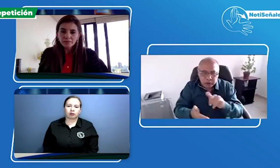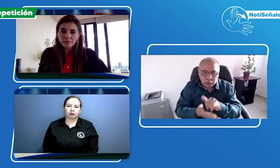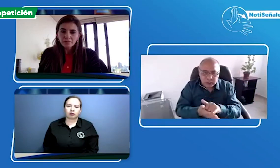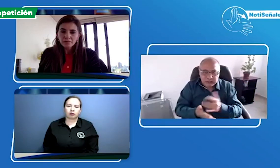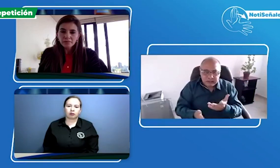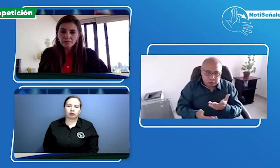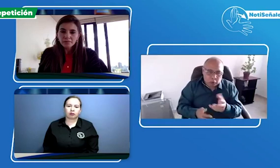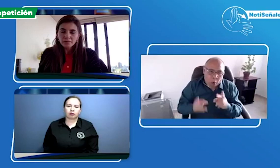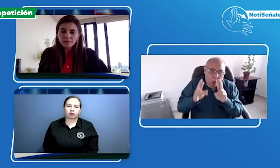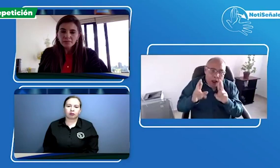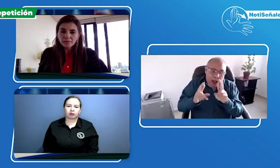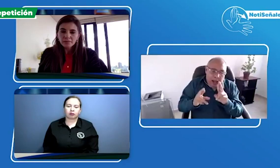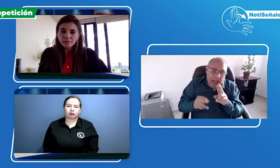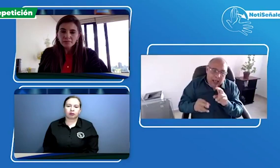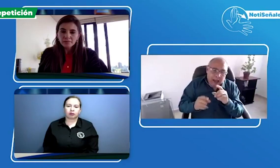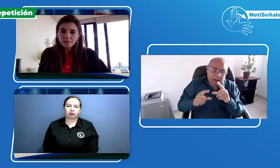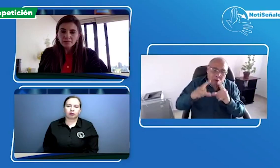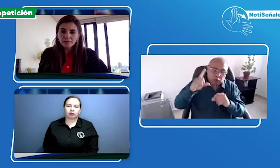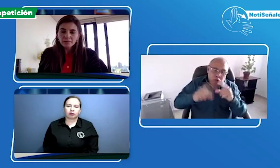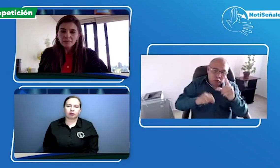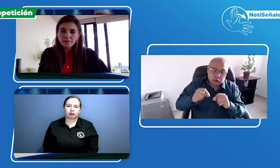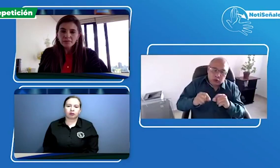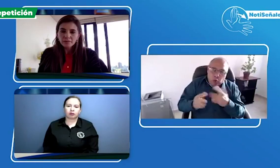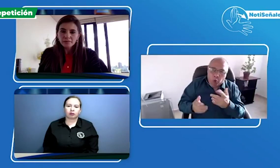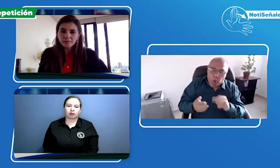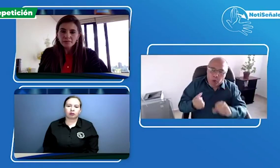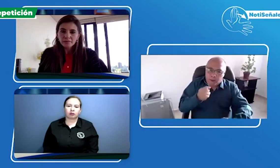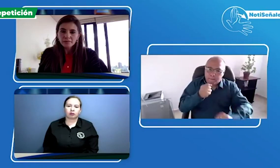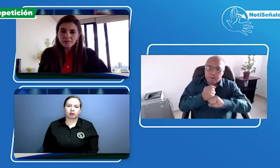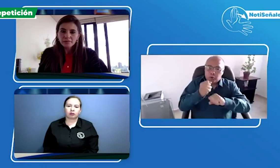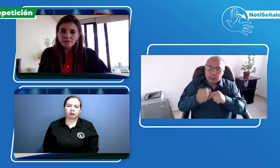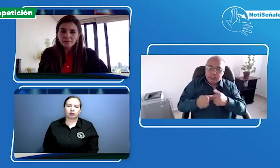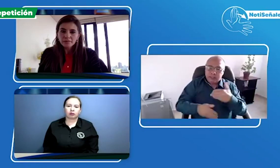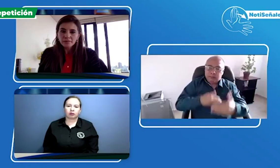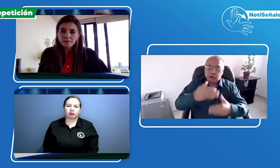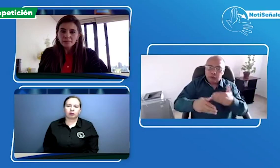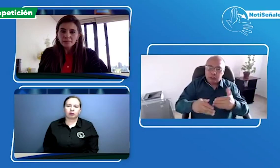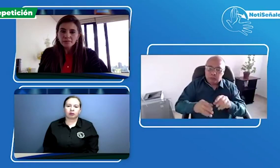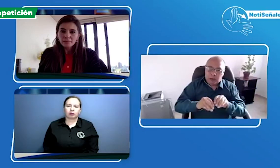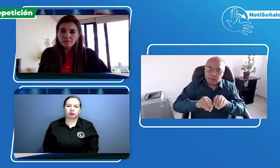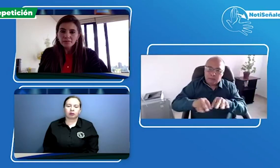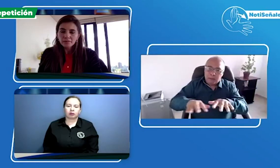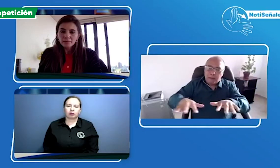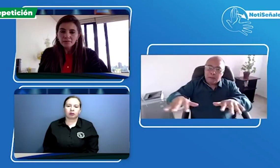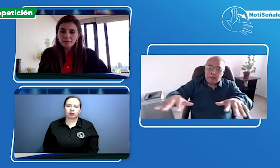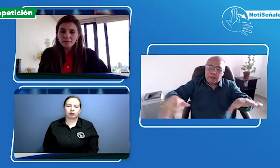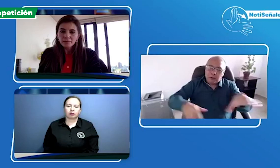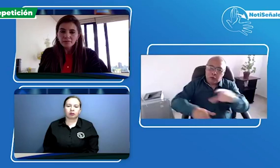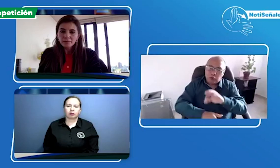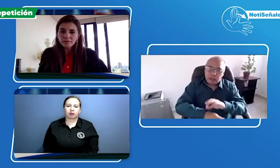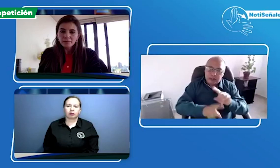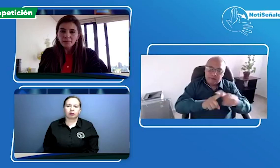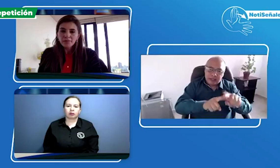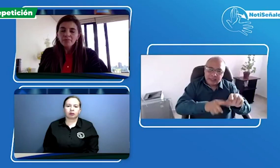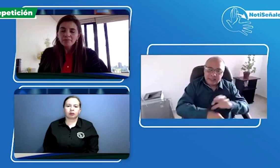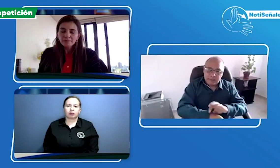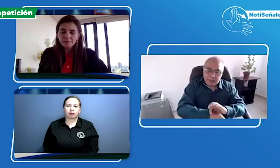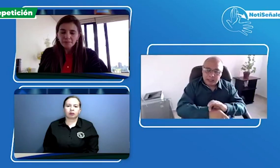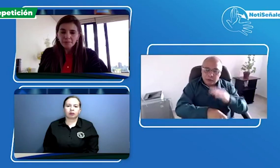sino también en las consultas entonces no sé si de pronto llevan un dispositivo móvil allí a los consultorios o cómo se está